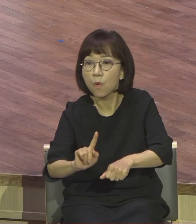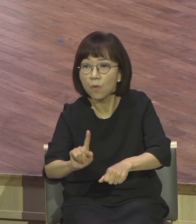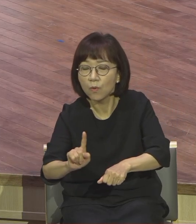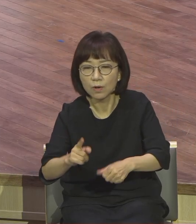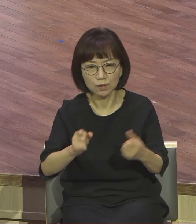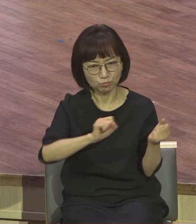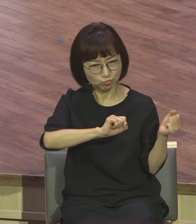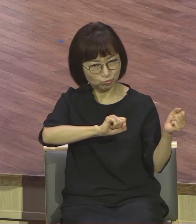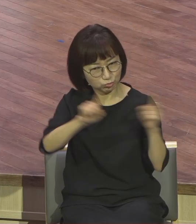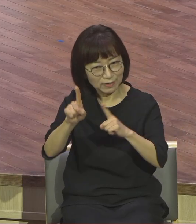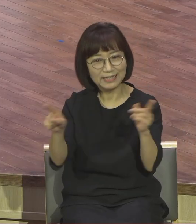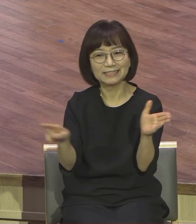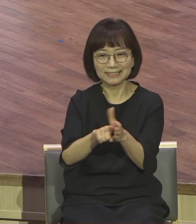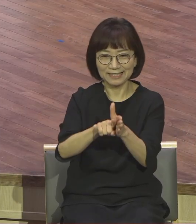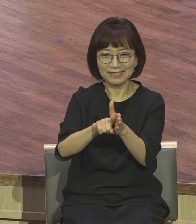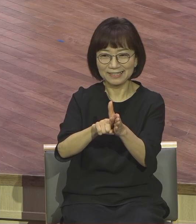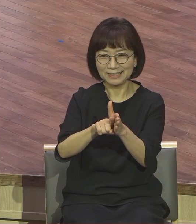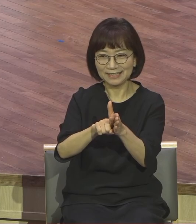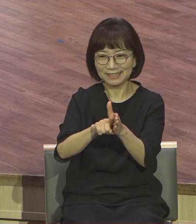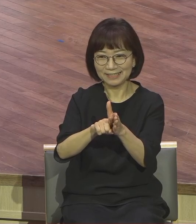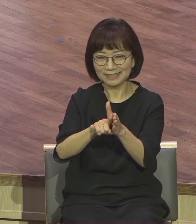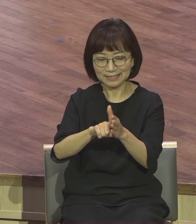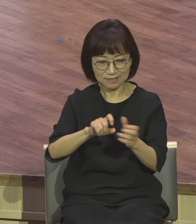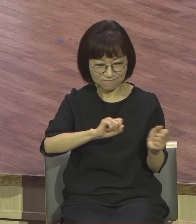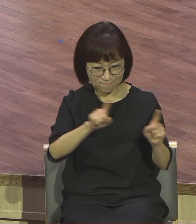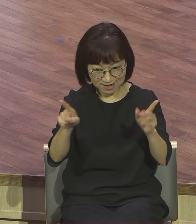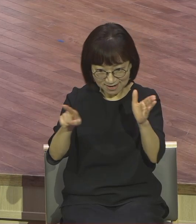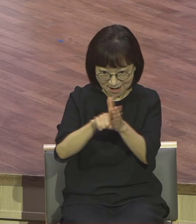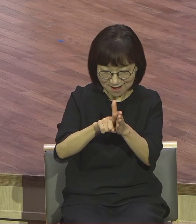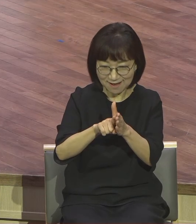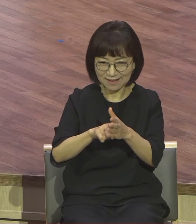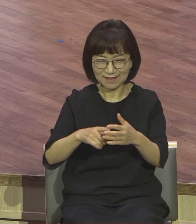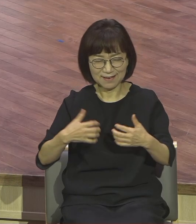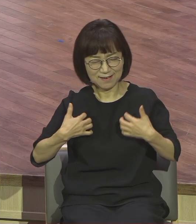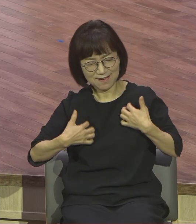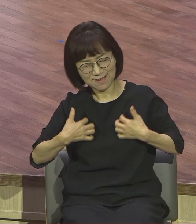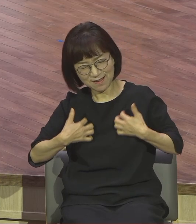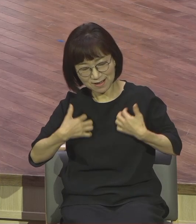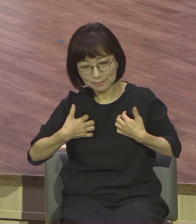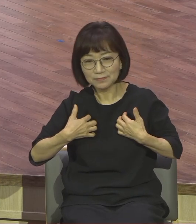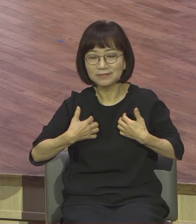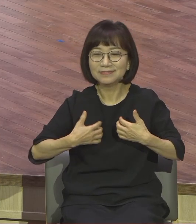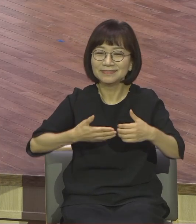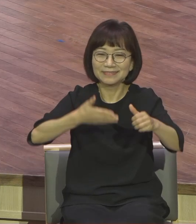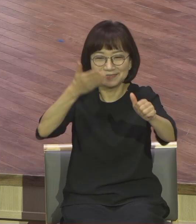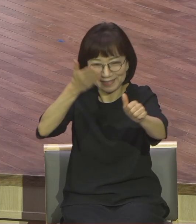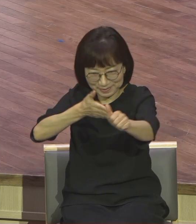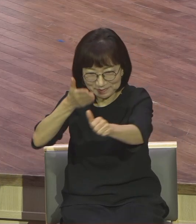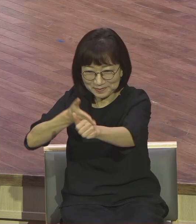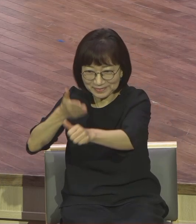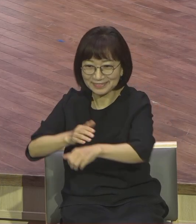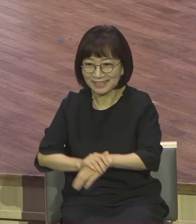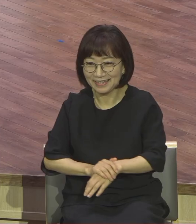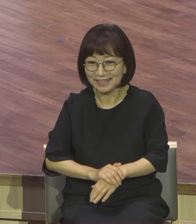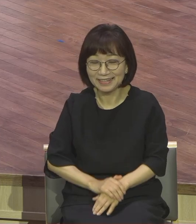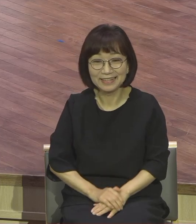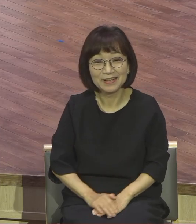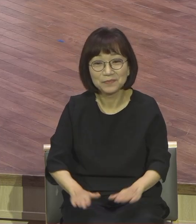부활신앙이 있으니까 24시 누리자. 영계 모든 성도들 오늘 말씀을 통해서